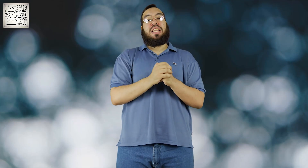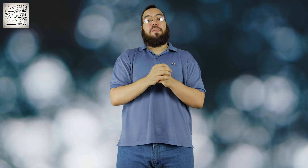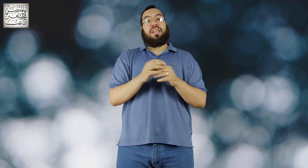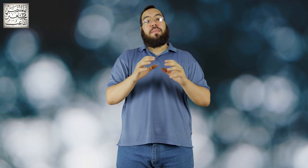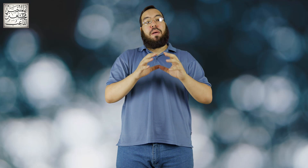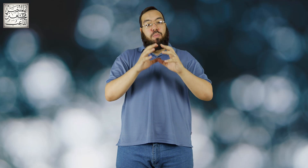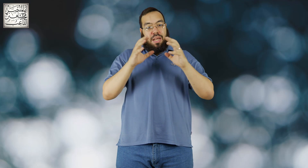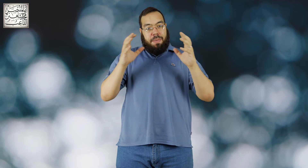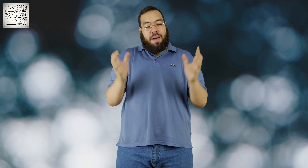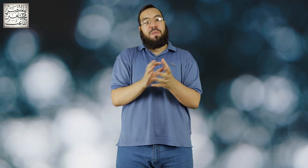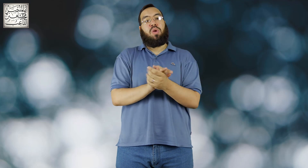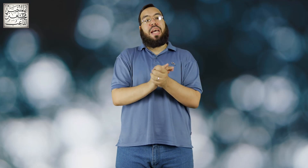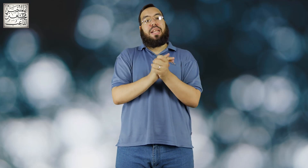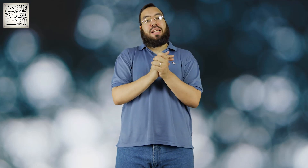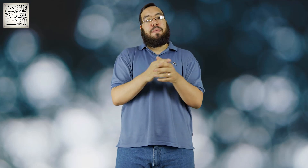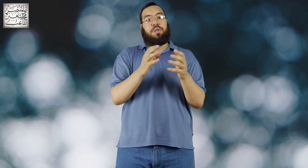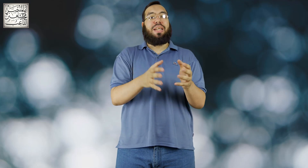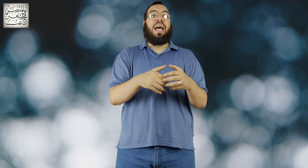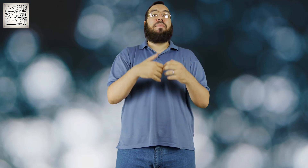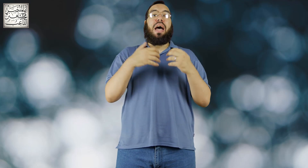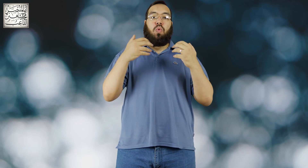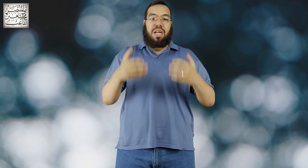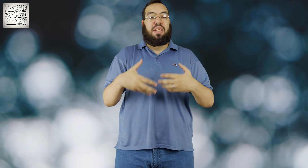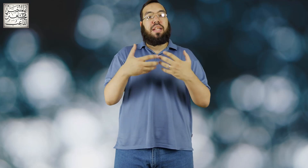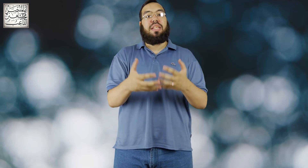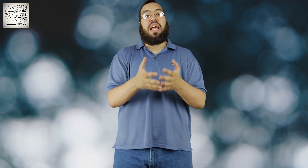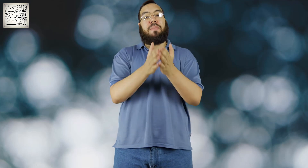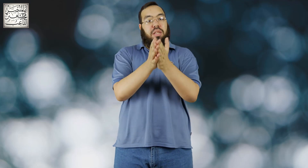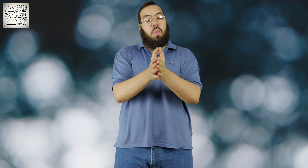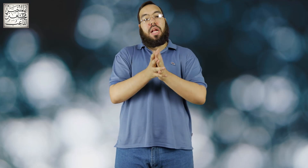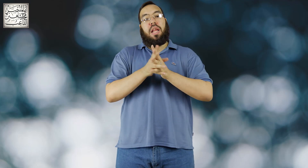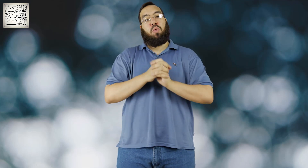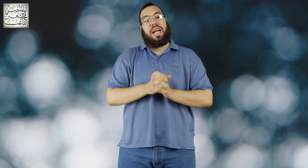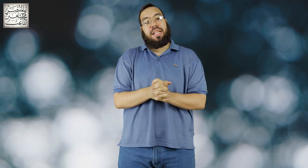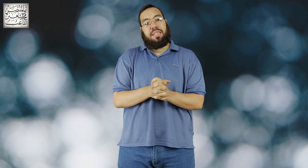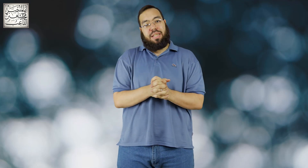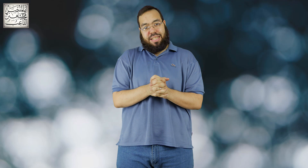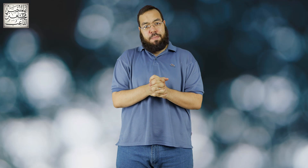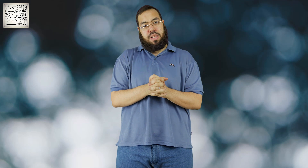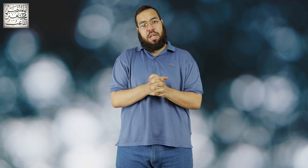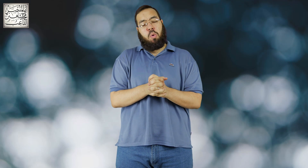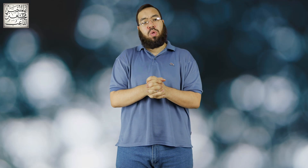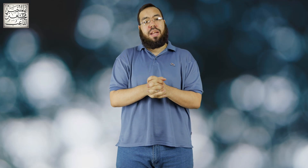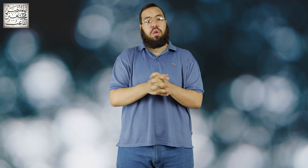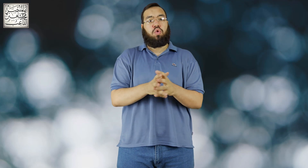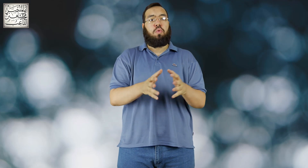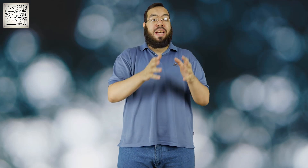تانية في الكاميرا ممكن ابقى اعمل مراجعة عن الكاميرا بشكل عام او نصيحتي دايما دور على المراجعات للكاميرات اللي موجودة على اليوتيوب